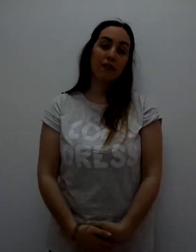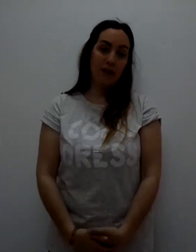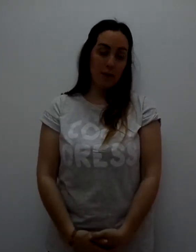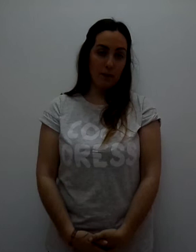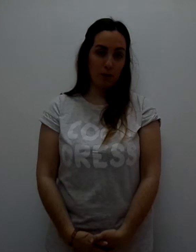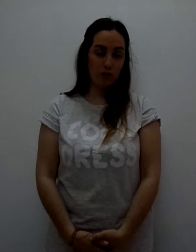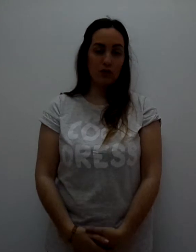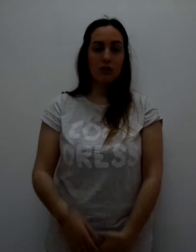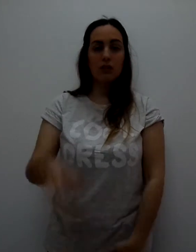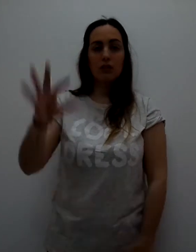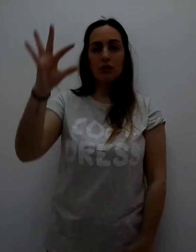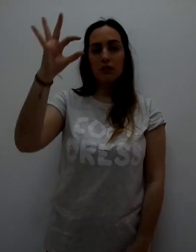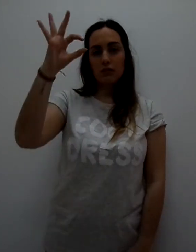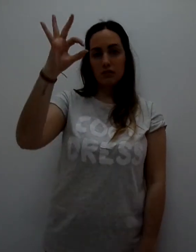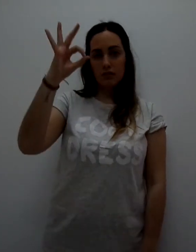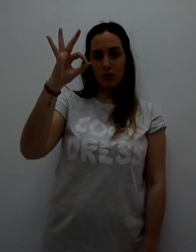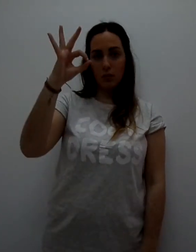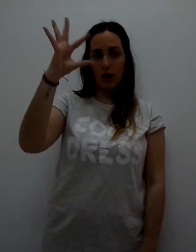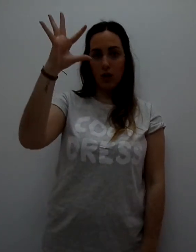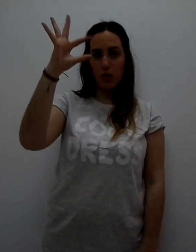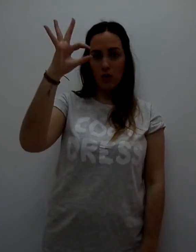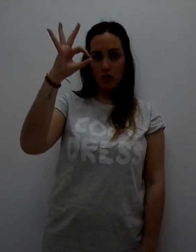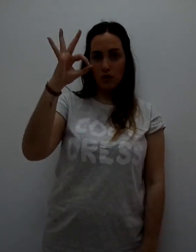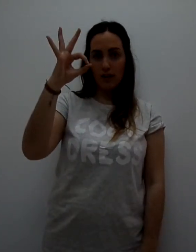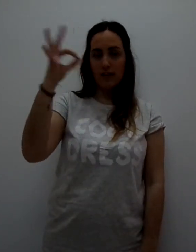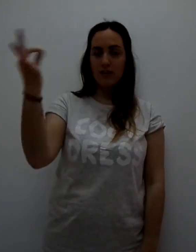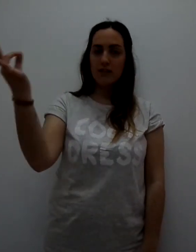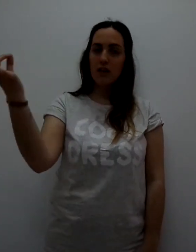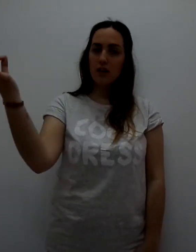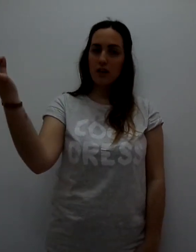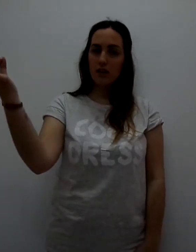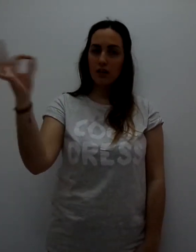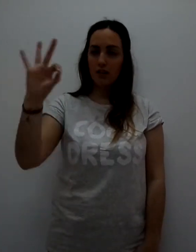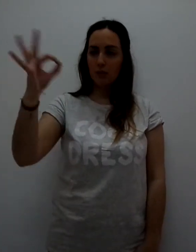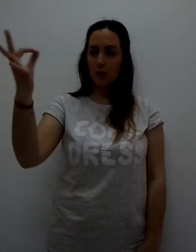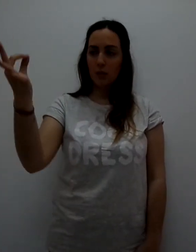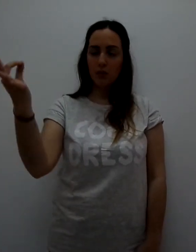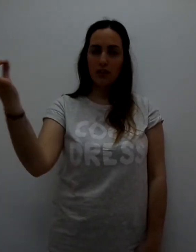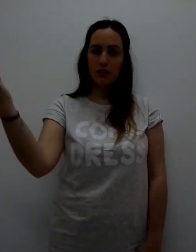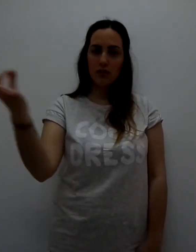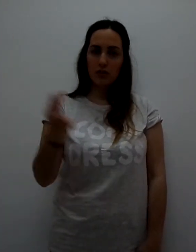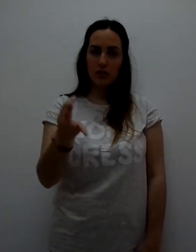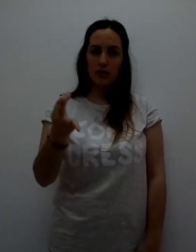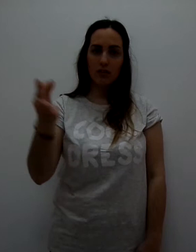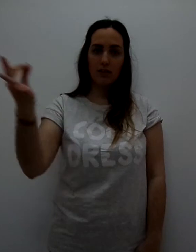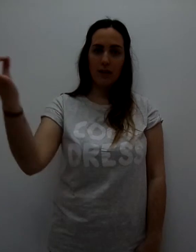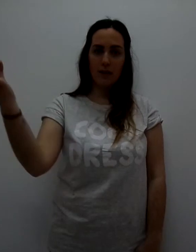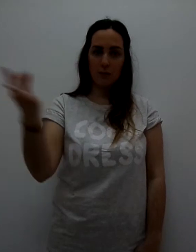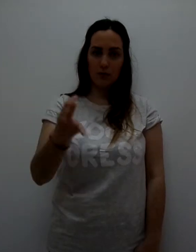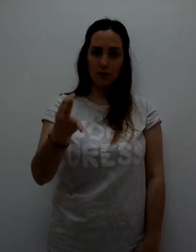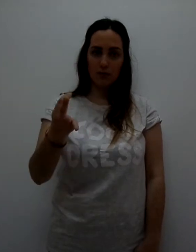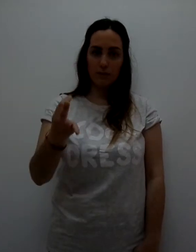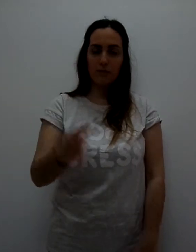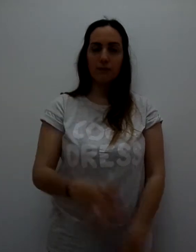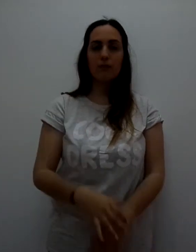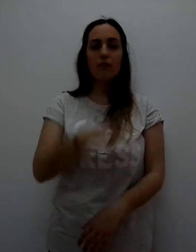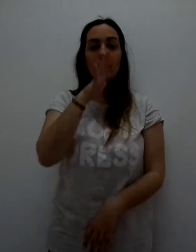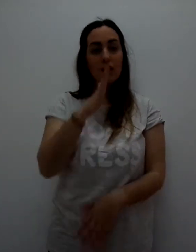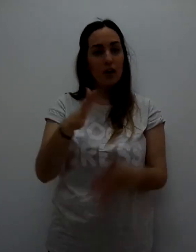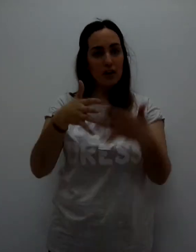Debemos. Debemos. la O, la derecha, la tumbamos un poquito. Debemos. Ahora